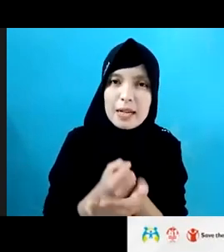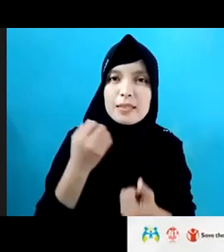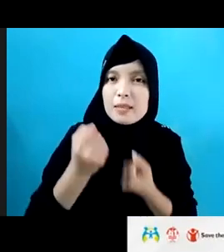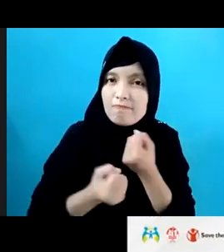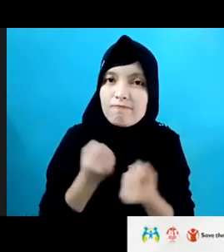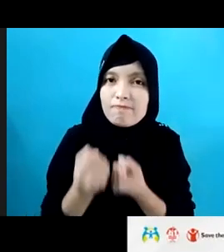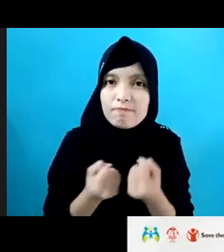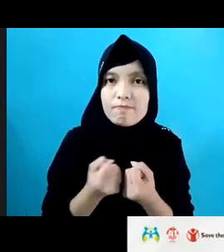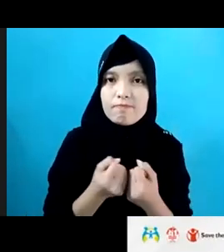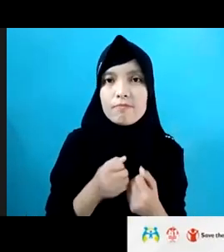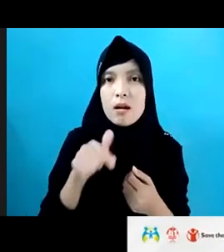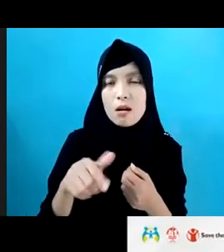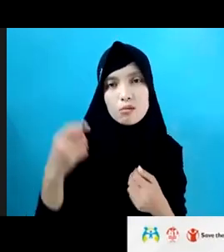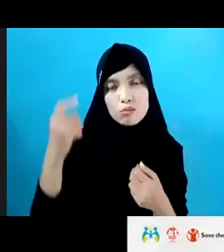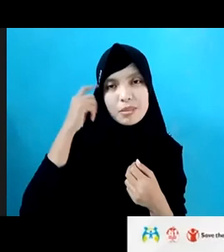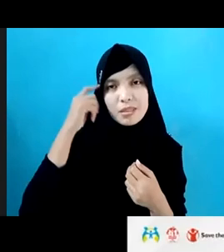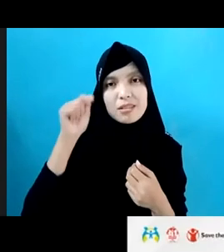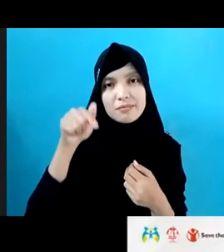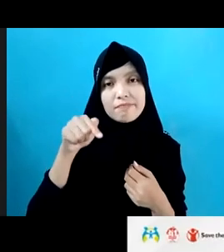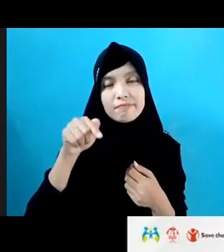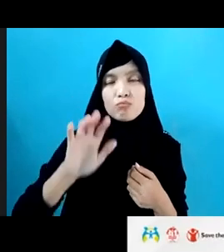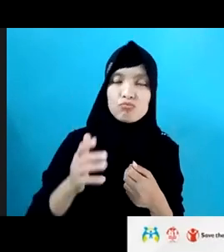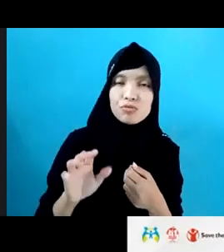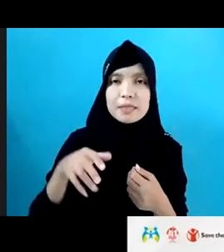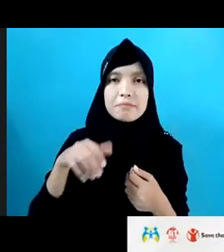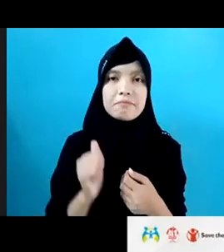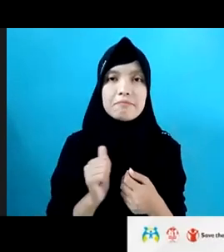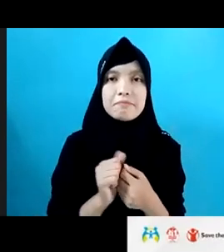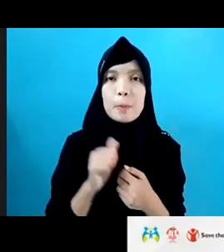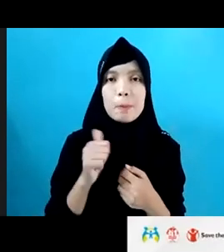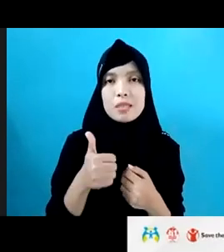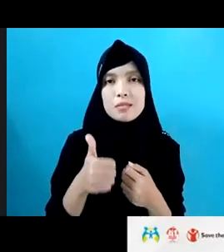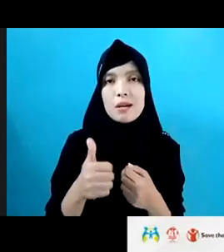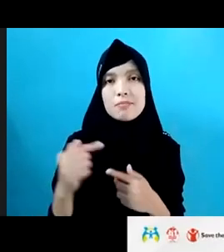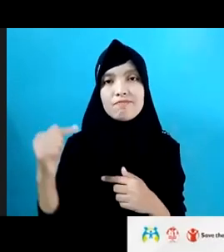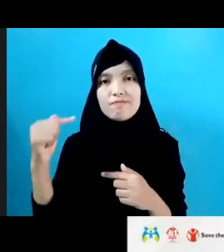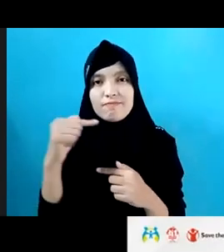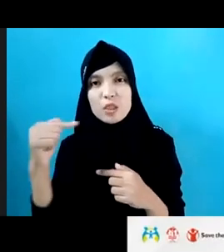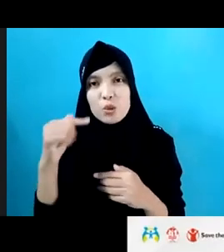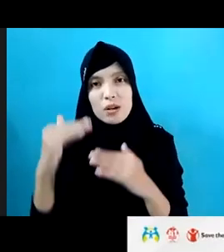bekerja gitu. Saya kira mungkin bisa dikurangi ya.